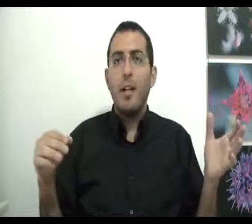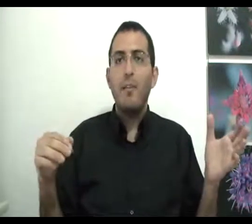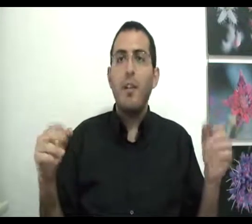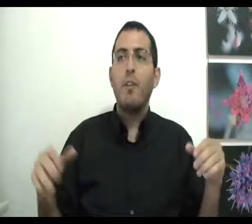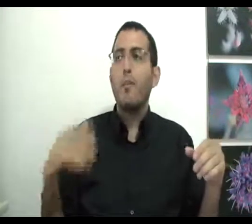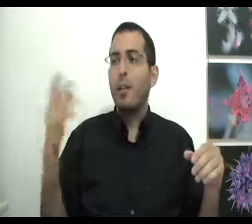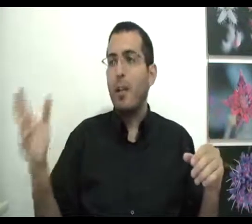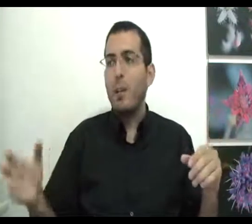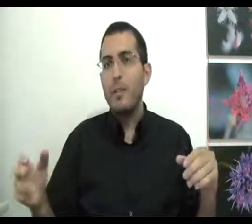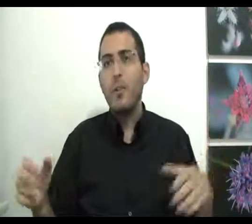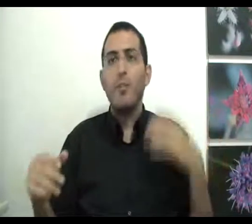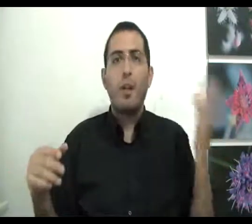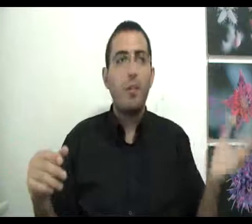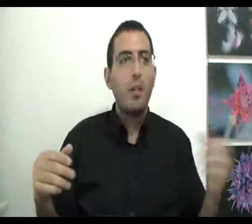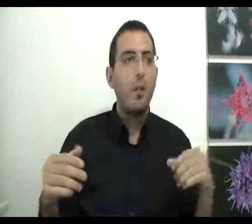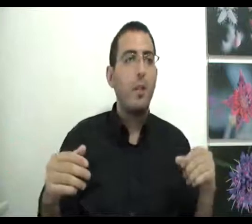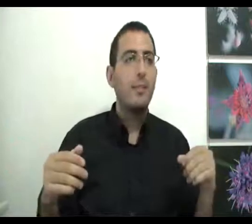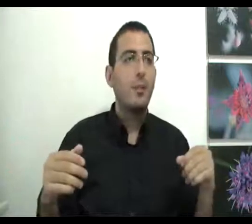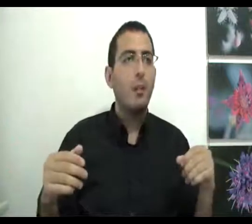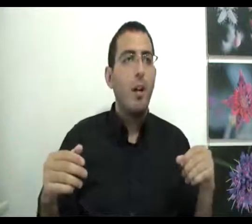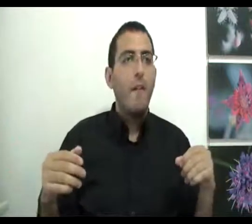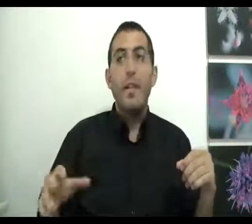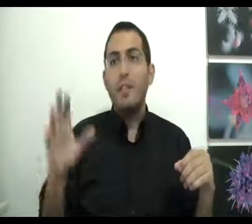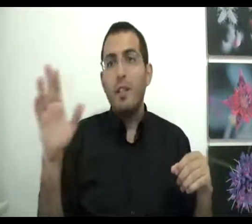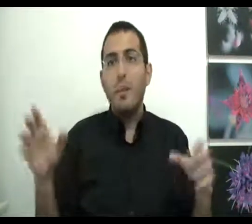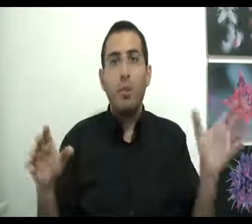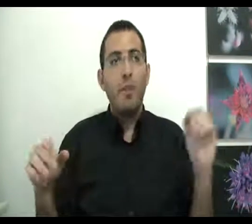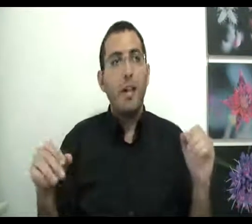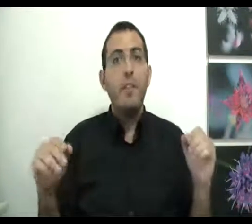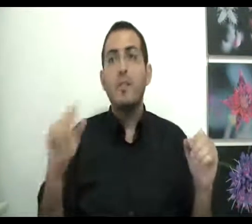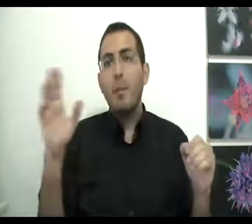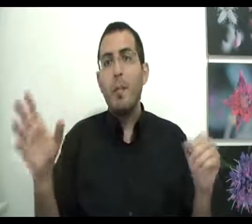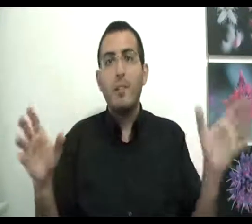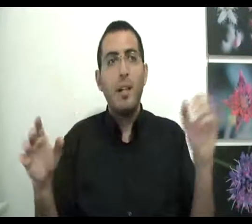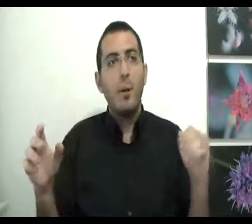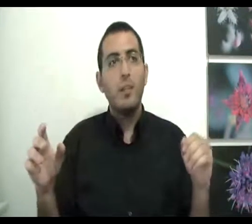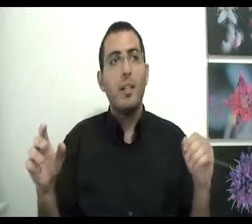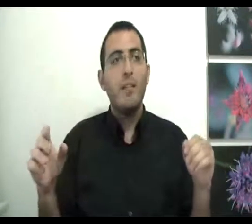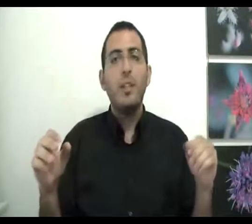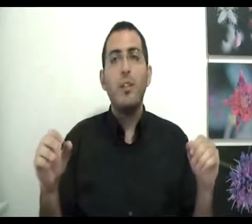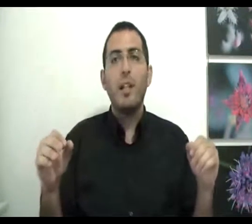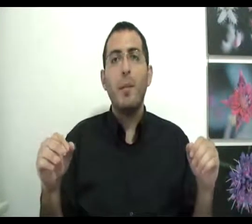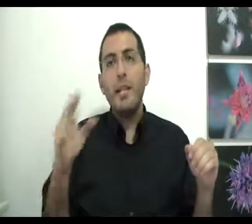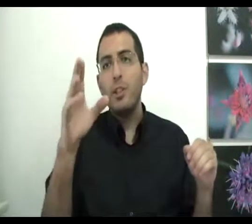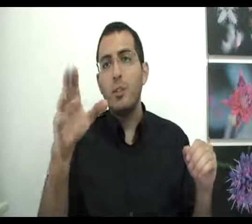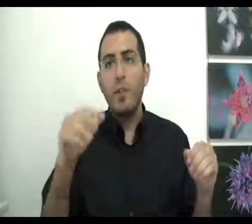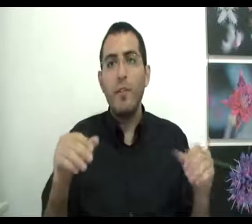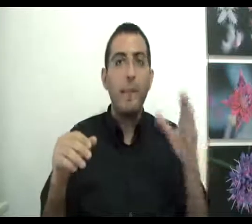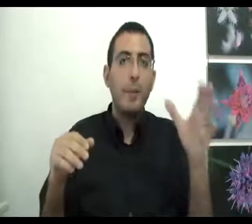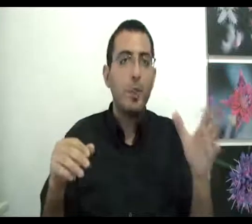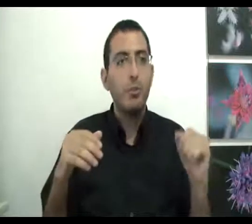ויש דברים שאתה יכול לעשות ויש דברים שאתה לא יכול לעשות ויש הבדל בין טוב לרע ויש הבדל בין רוצה ללא רוצה ויש הבדל בין אש ששורפת למים שלא